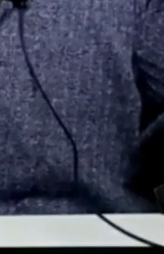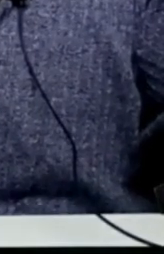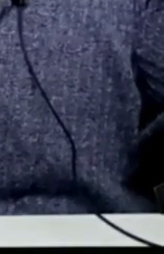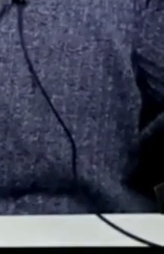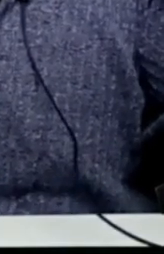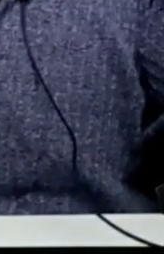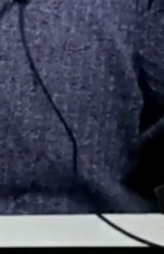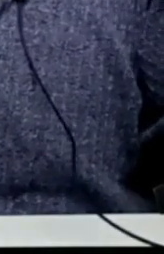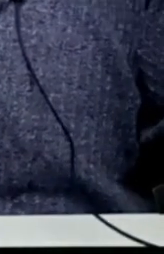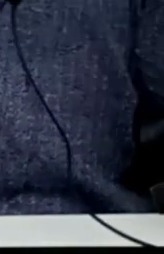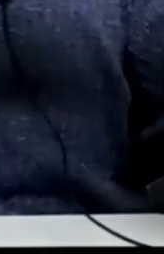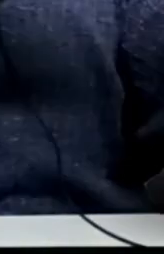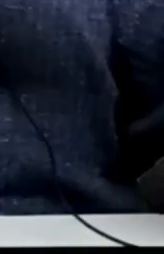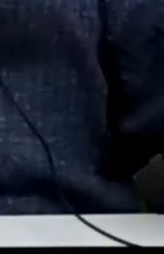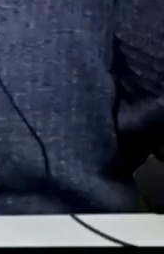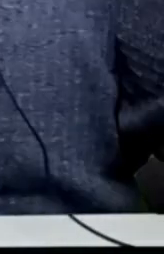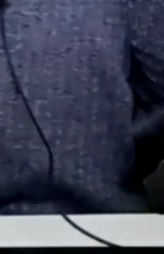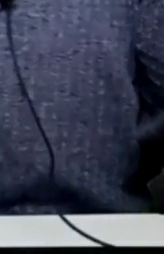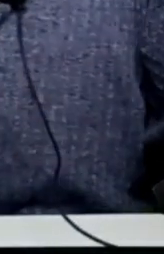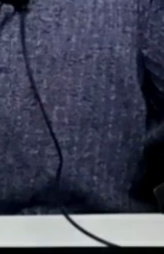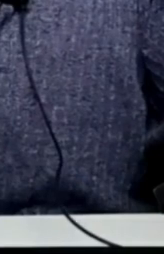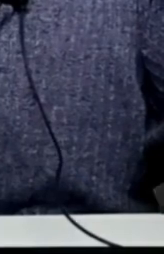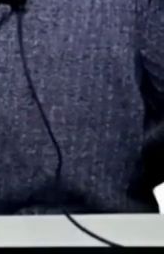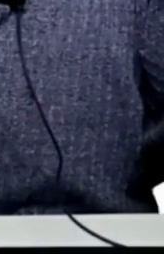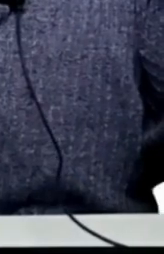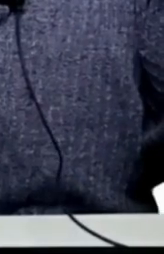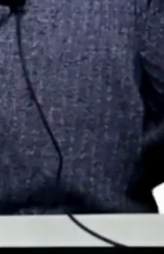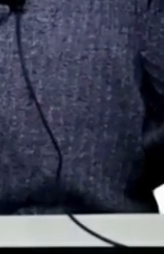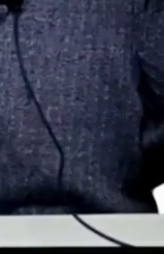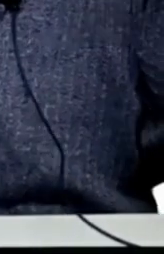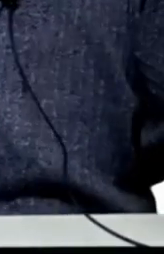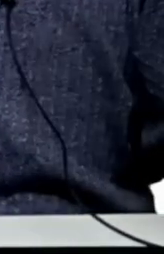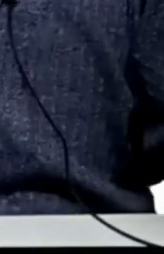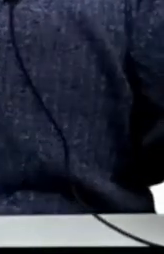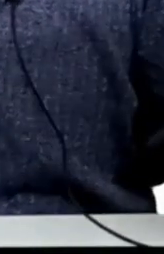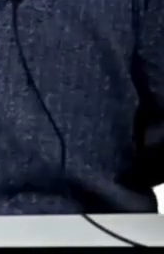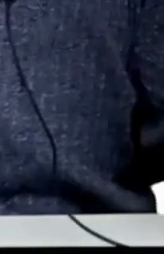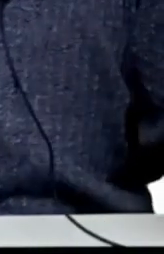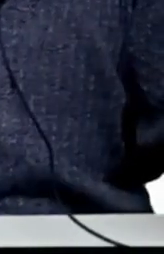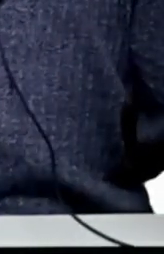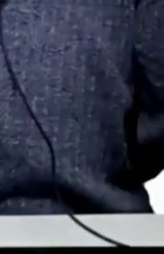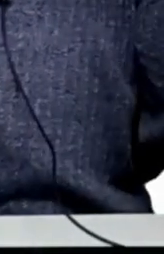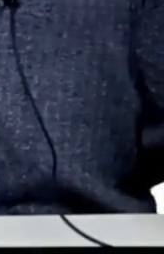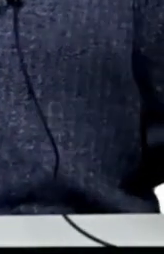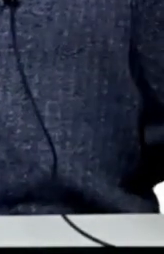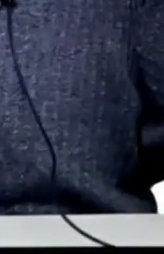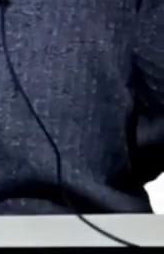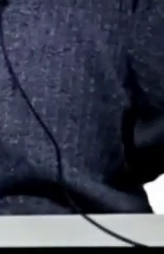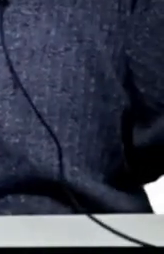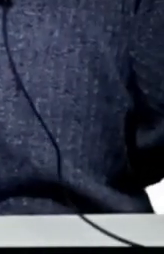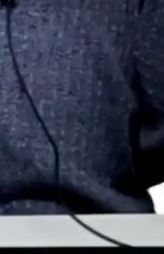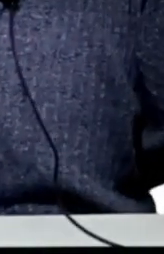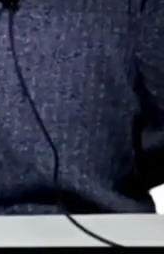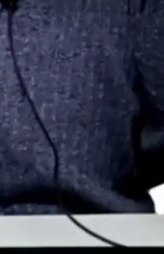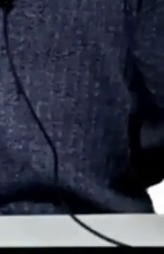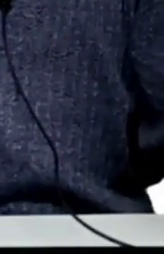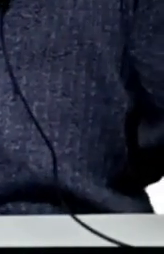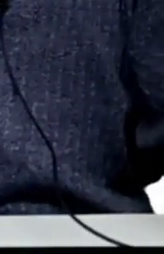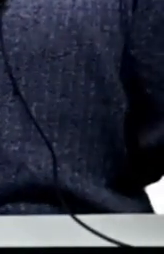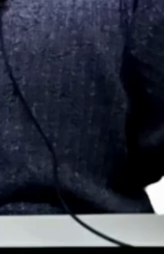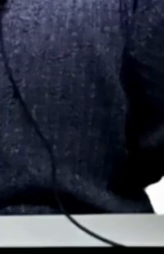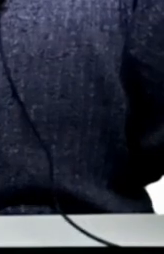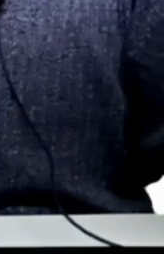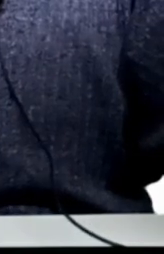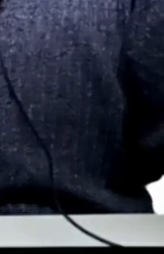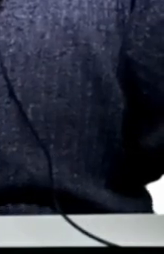Que tenga Ya vean Ese golpe Con guante blanco Así es de 300 hospitales Quedaron